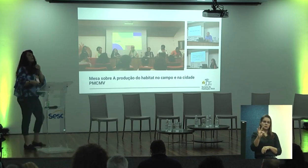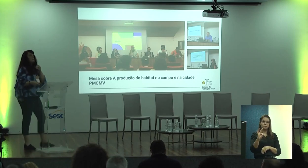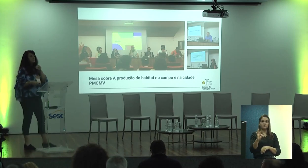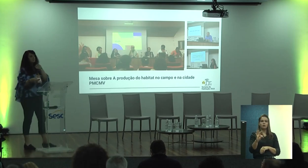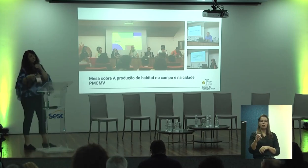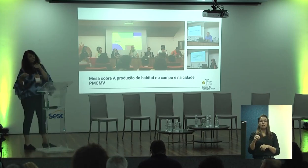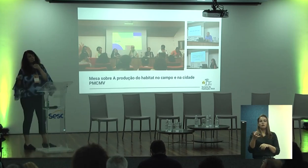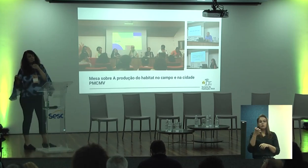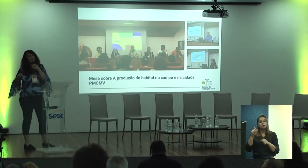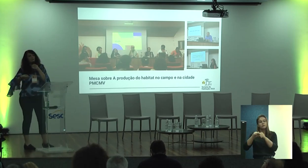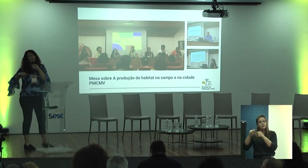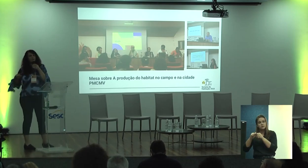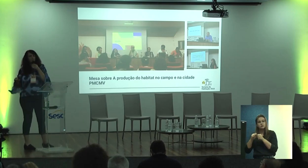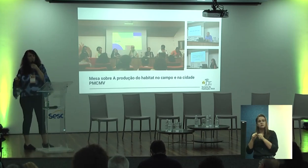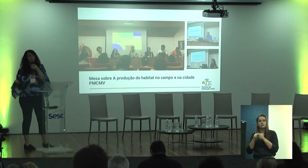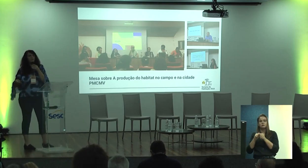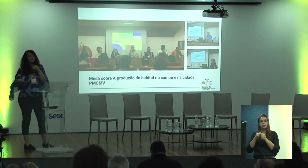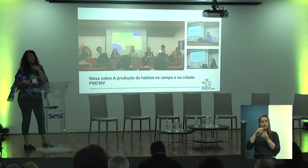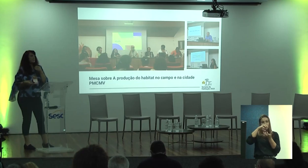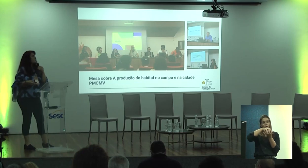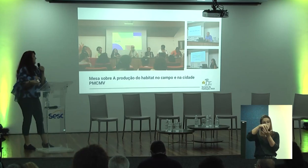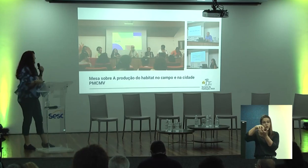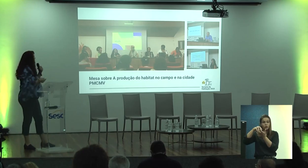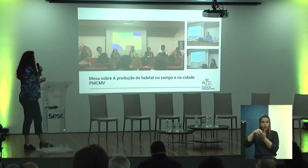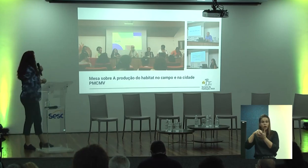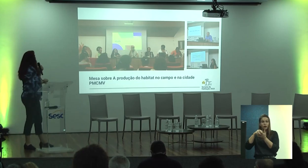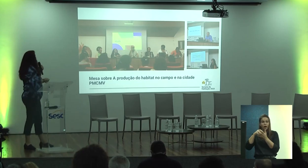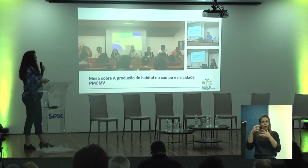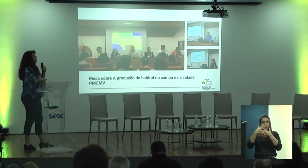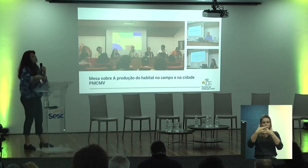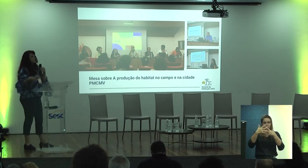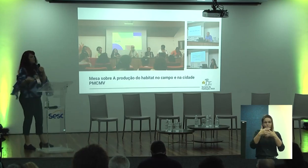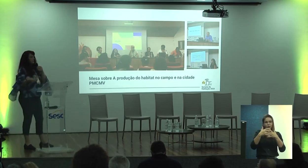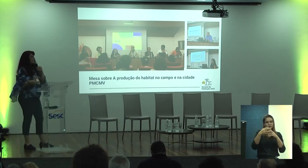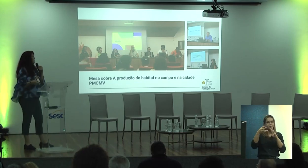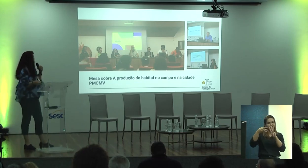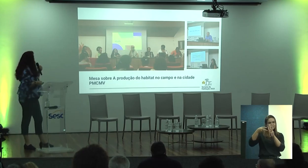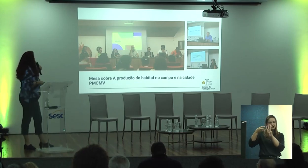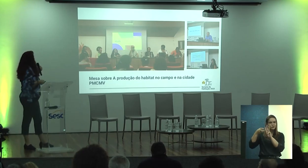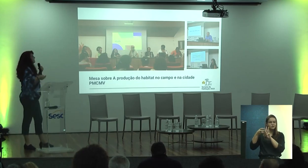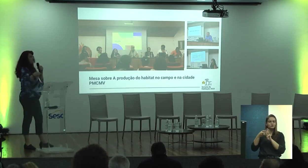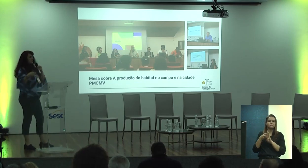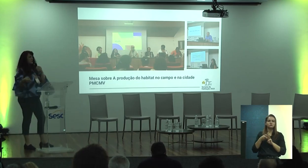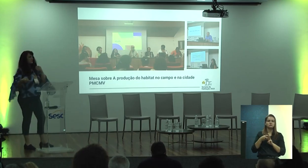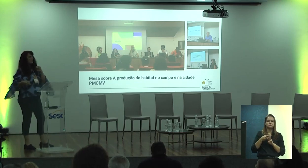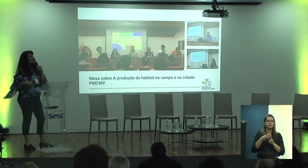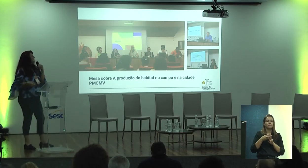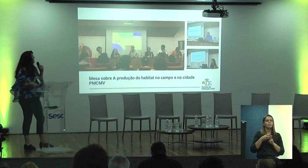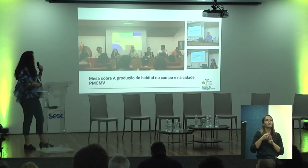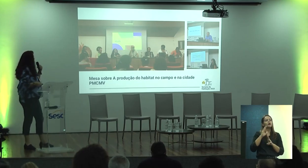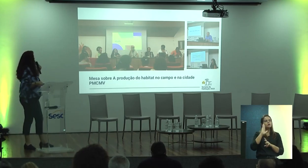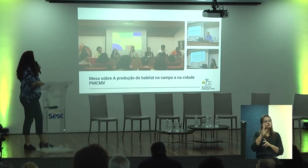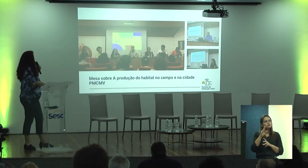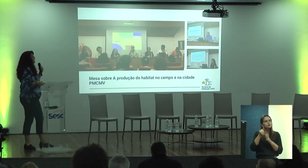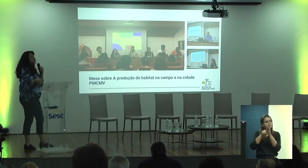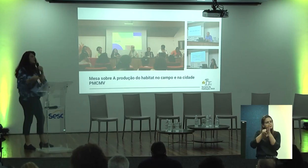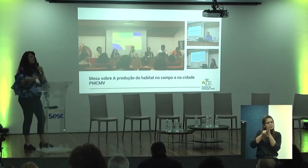uma aldeia urbana, mas aí vou ter que levar para o grupo de pesquisa, porque a residência acho que não tem condição de pegar, mas eu já estou